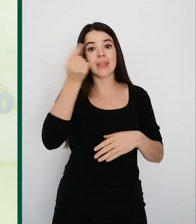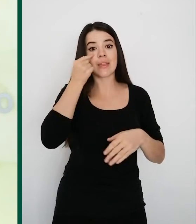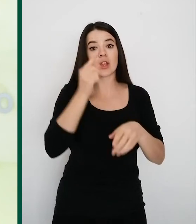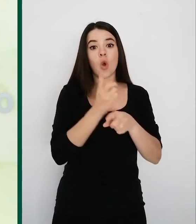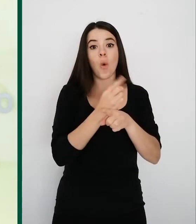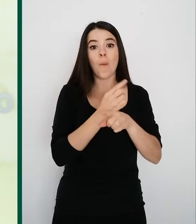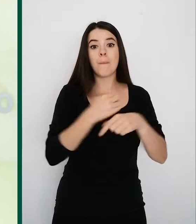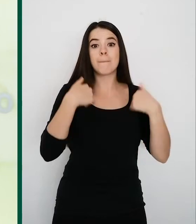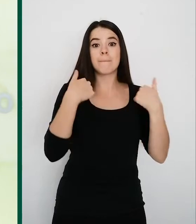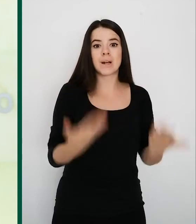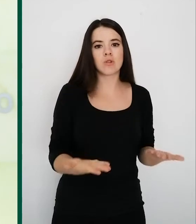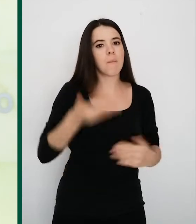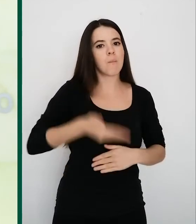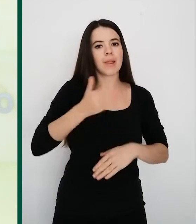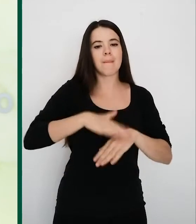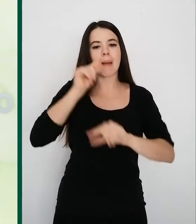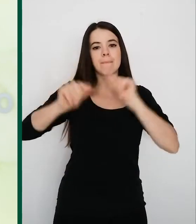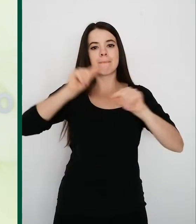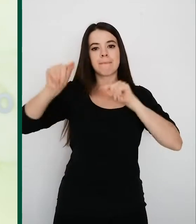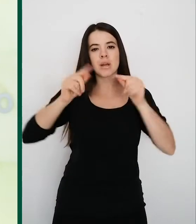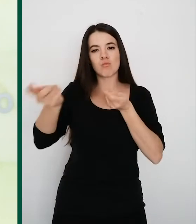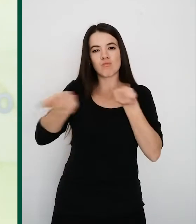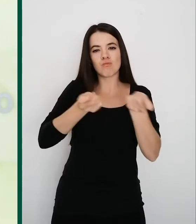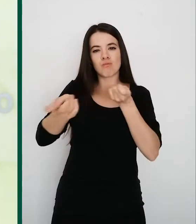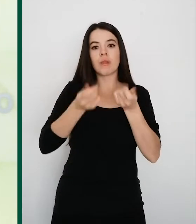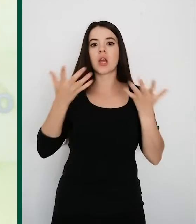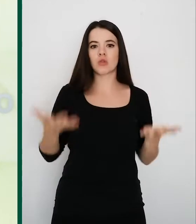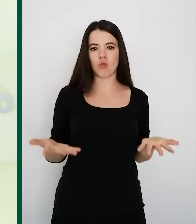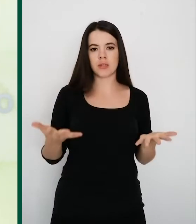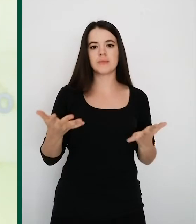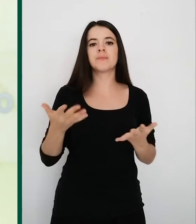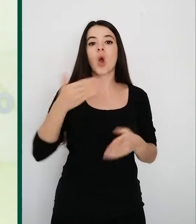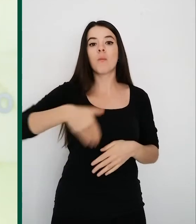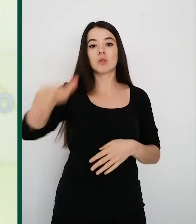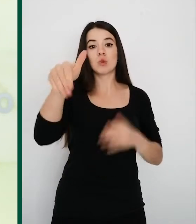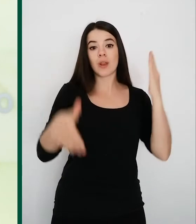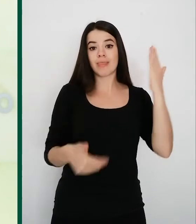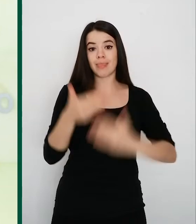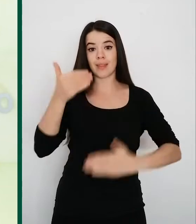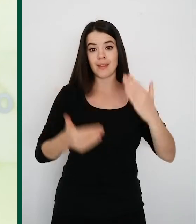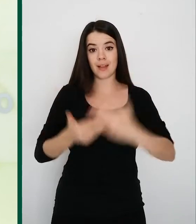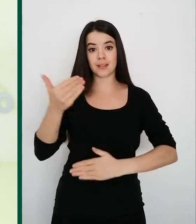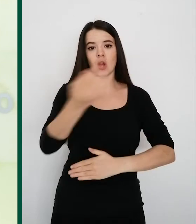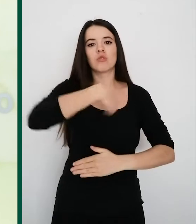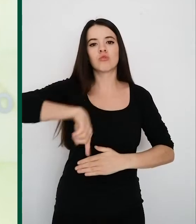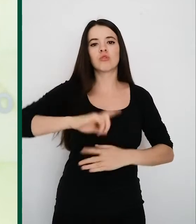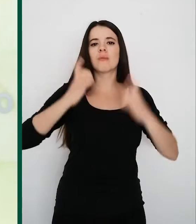para controlar la expansión del virus. Por tanto, a lo largo de los próximos días vamos a